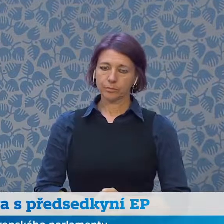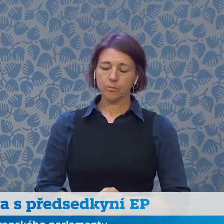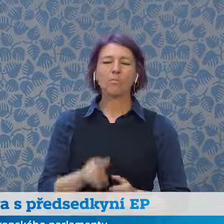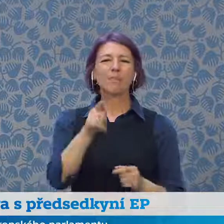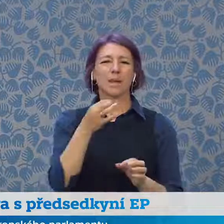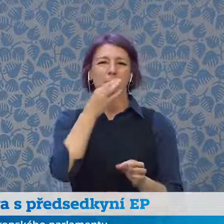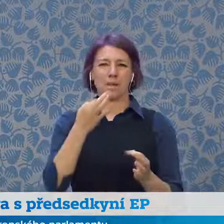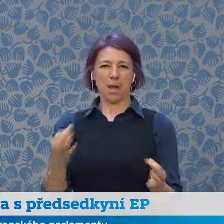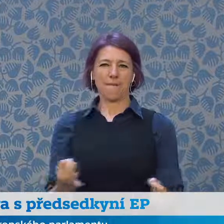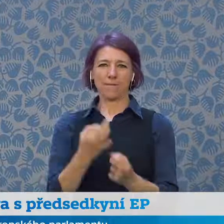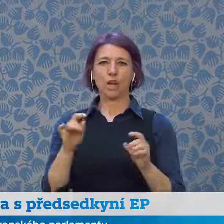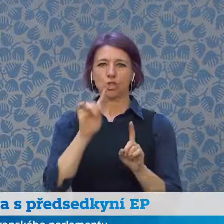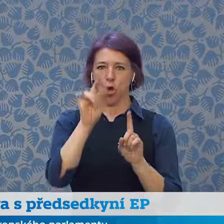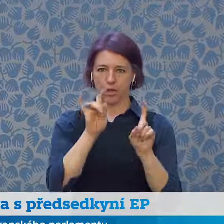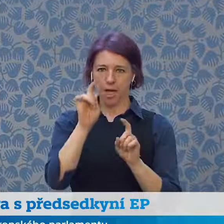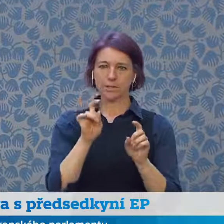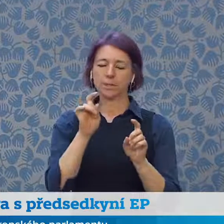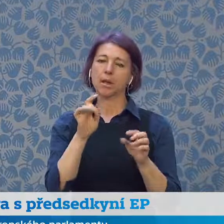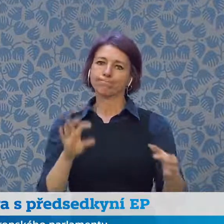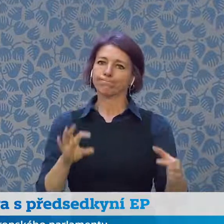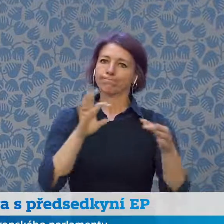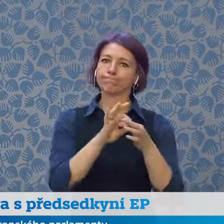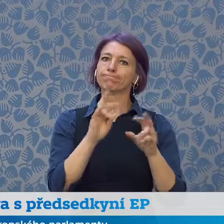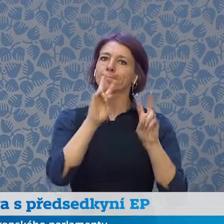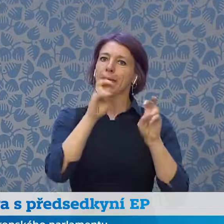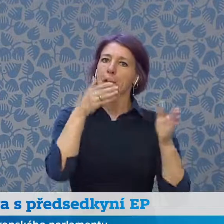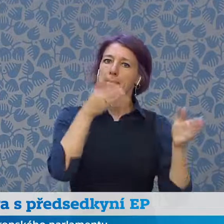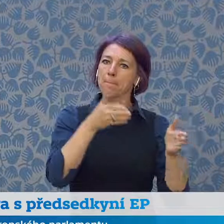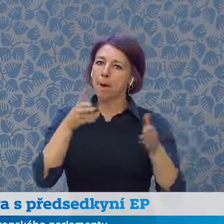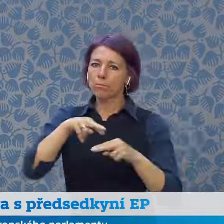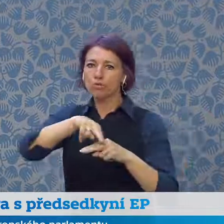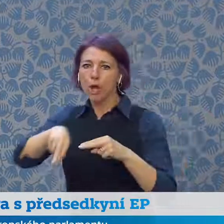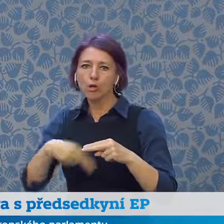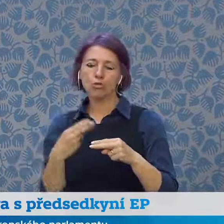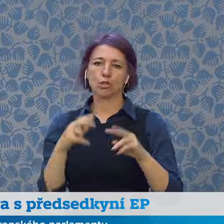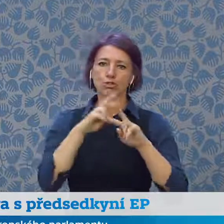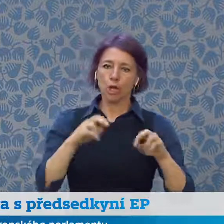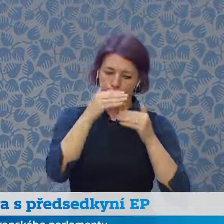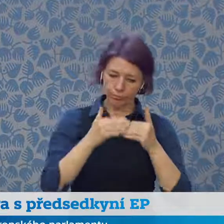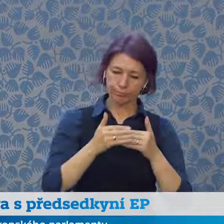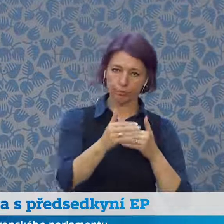představili když jsme se seznamovali s těmi prioritami a